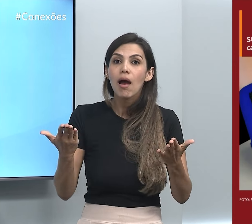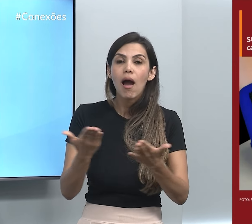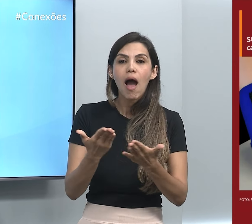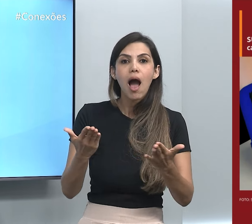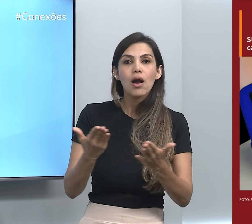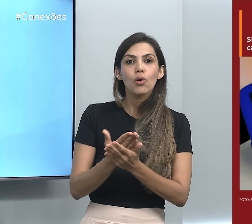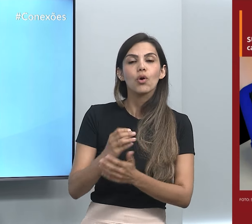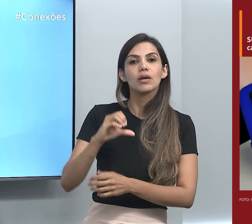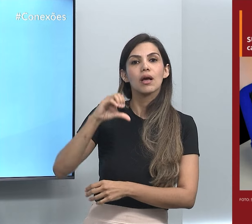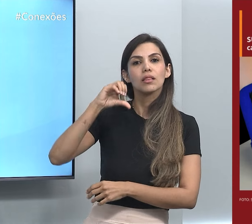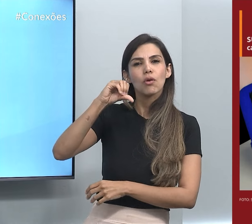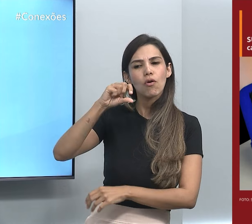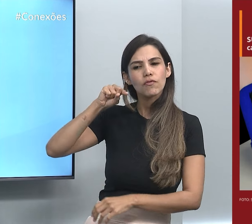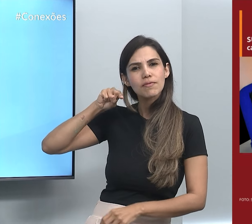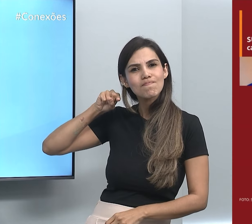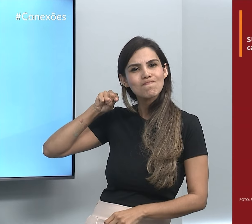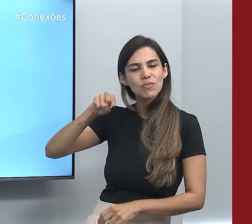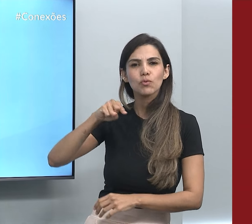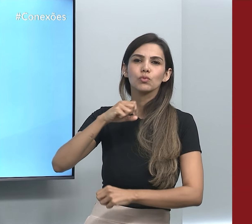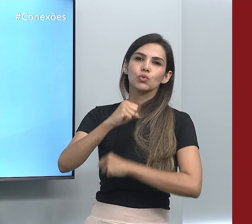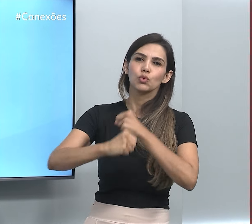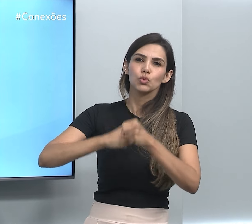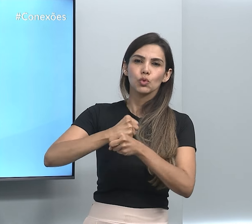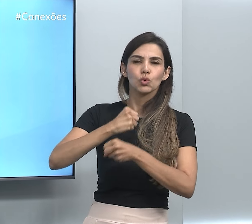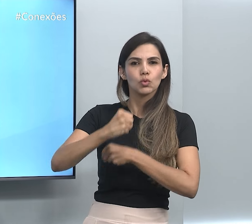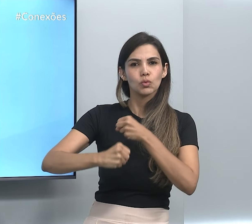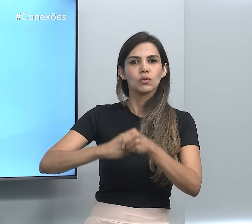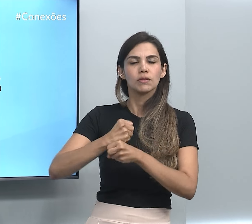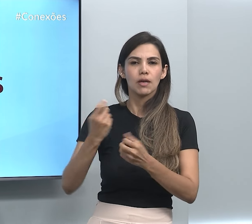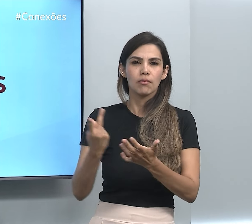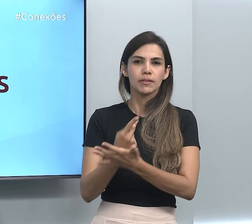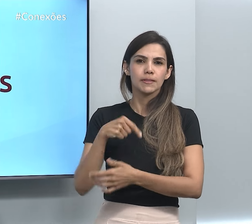de 9 mil por ano no país.